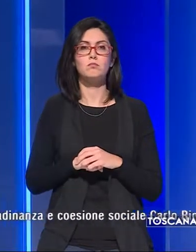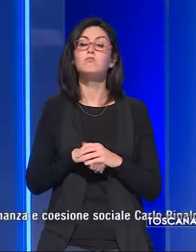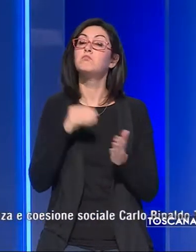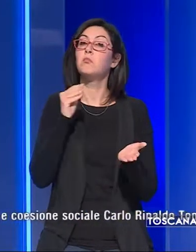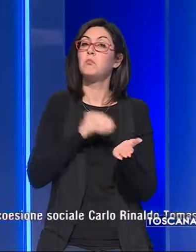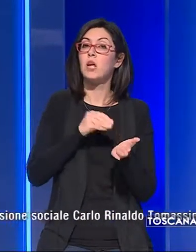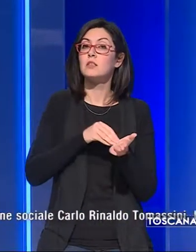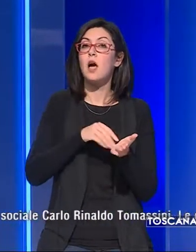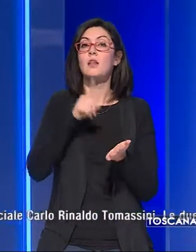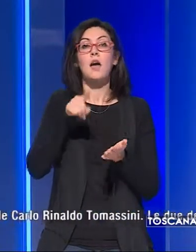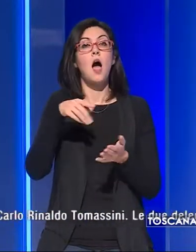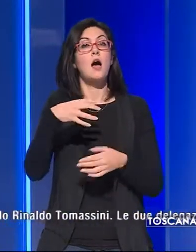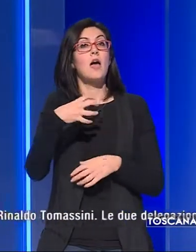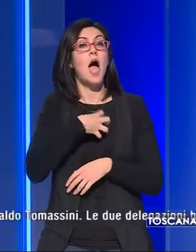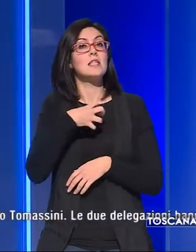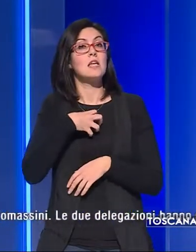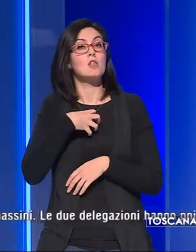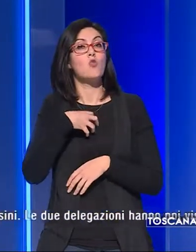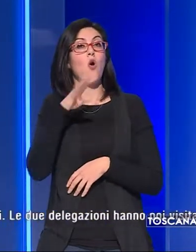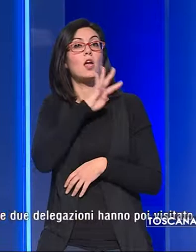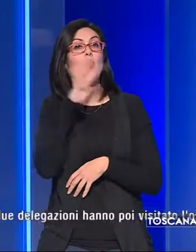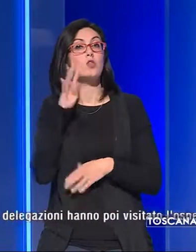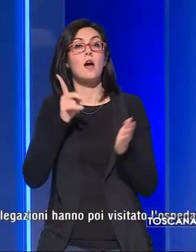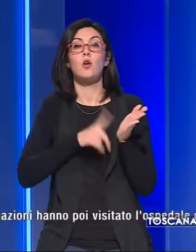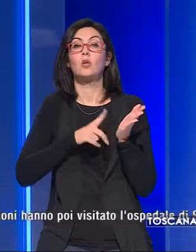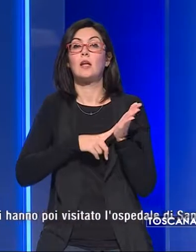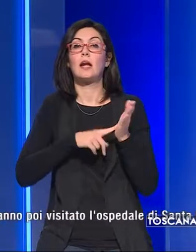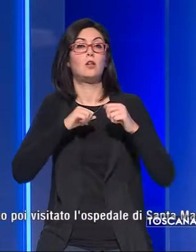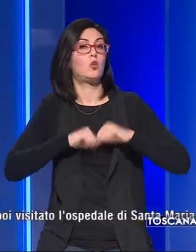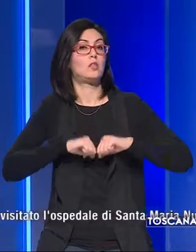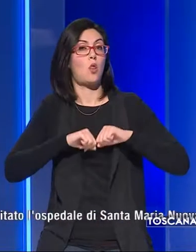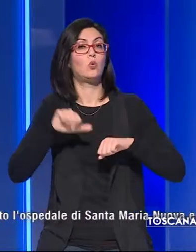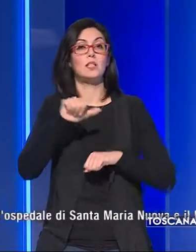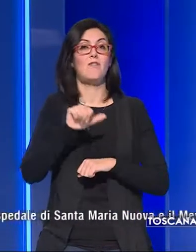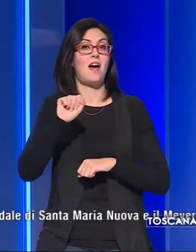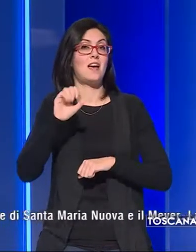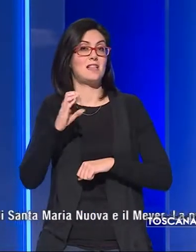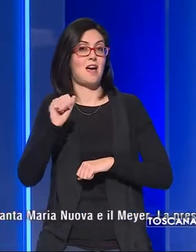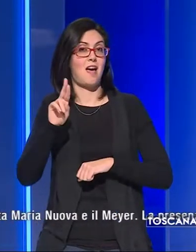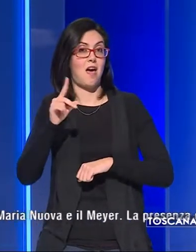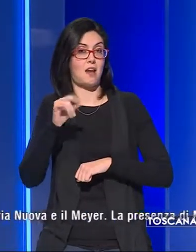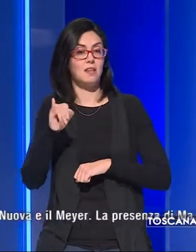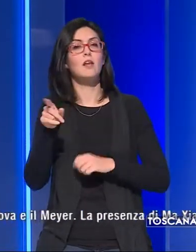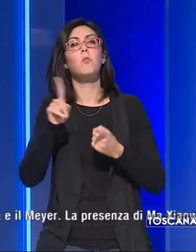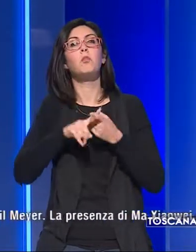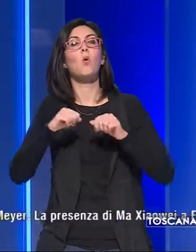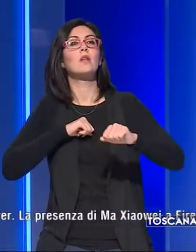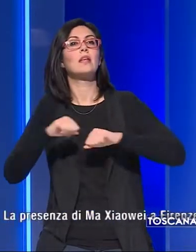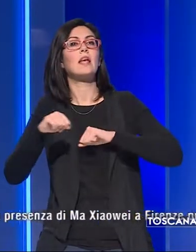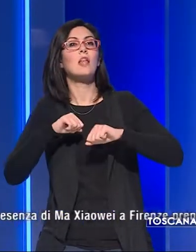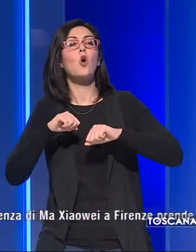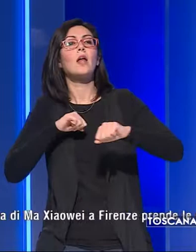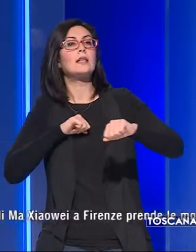presenti anche l'assessore toscano al diritto alla salute Stefania Staccardi e il direttore della